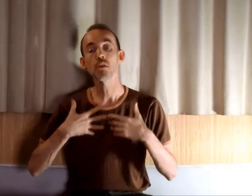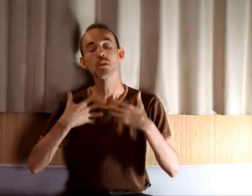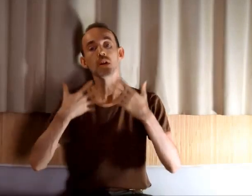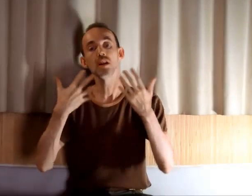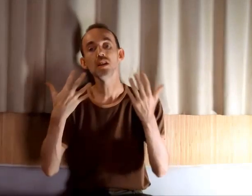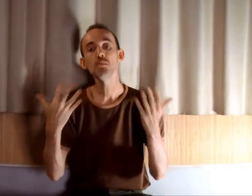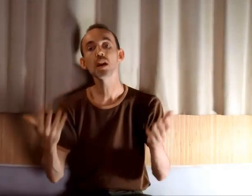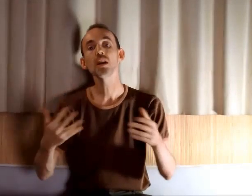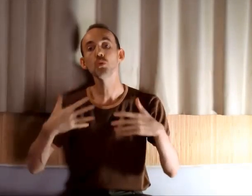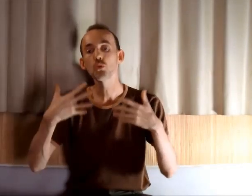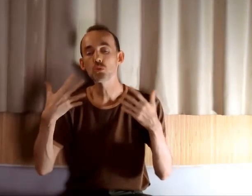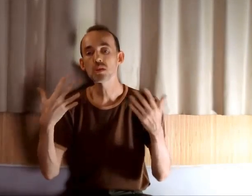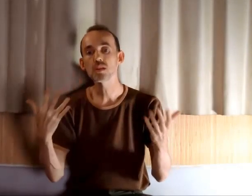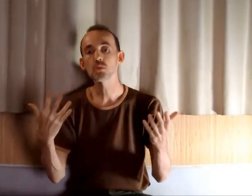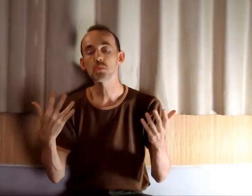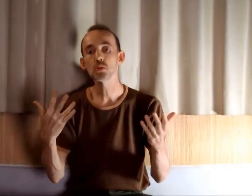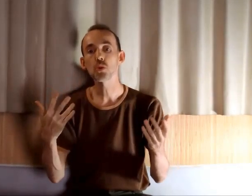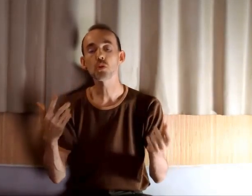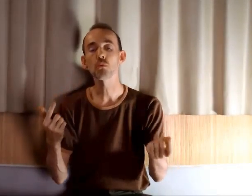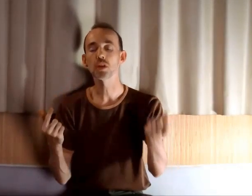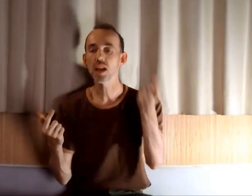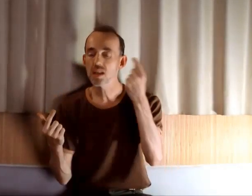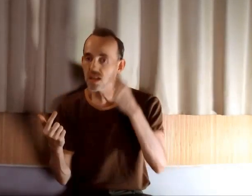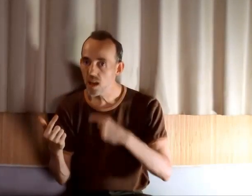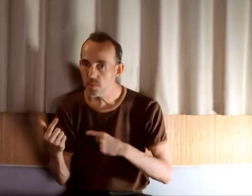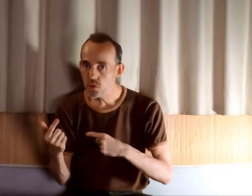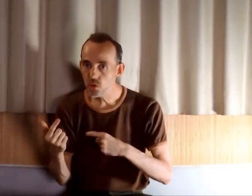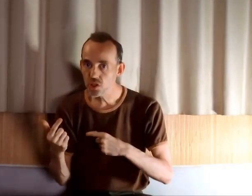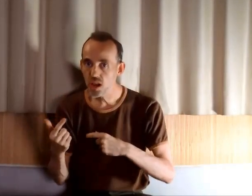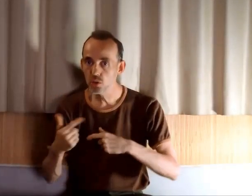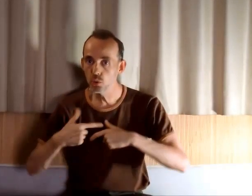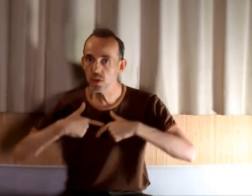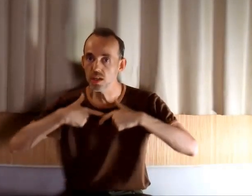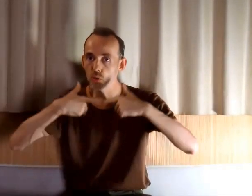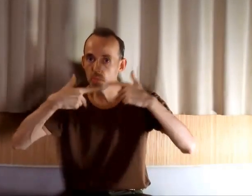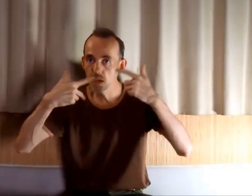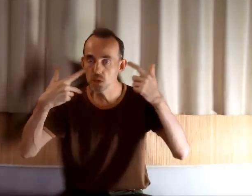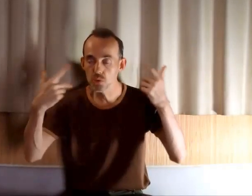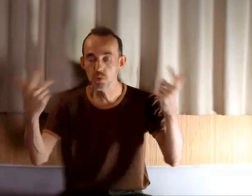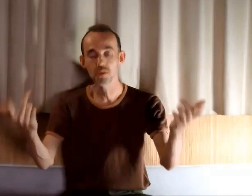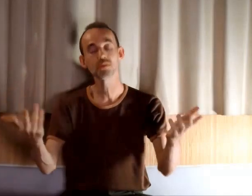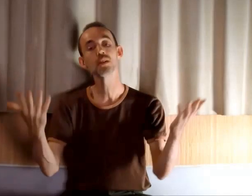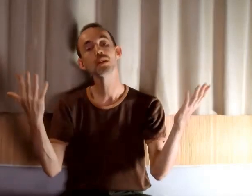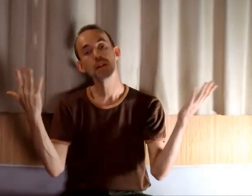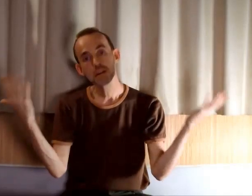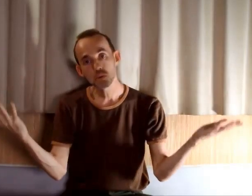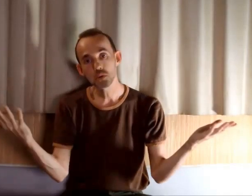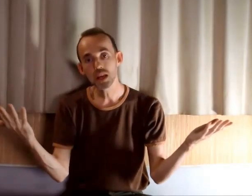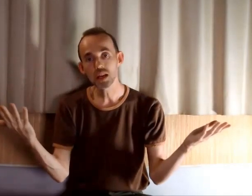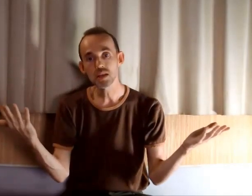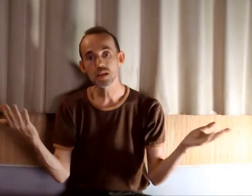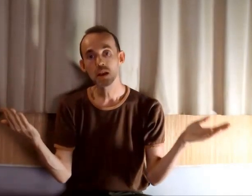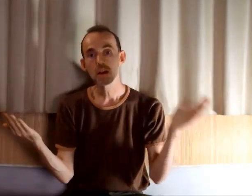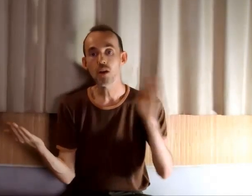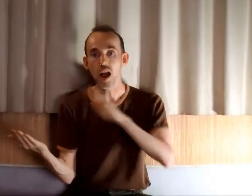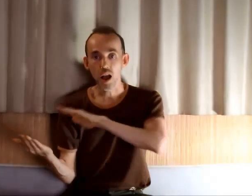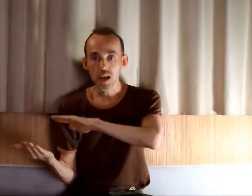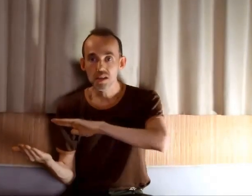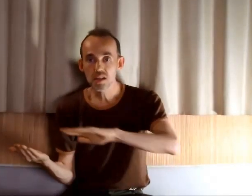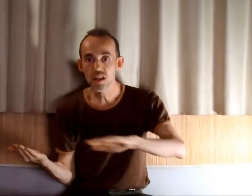libéré de toutes ces autres blessures. Quand vous guérissiez la blessure originelle, toutes les autres blessures se guérissent. Quand la racine